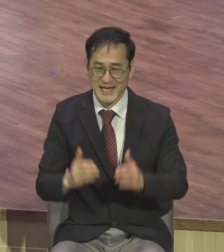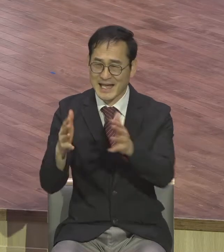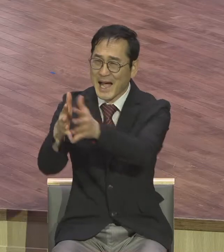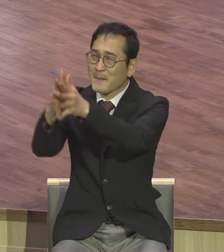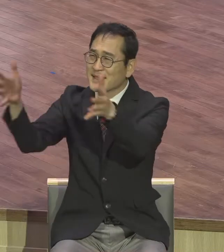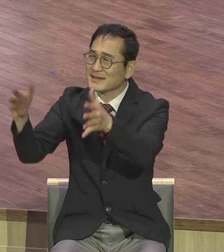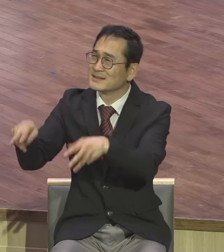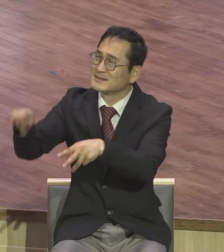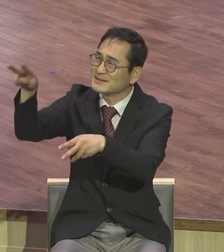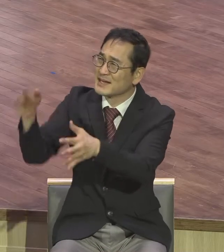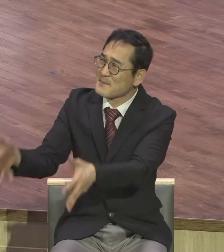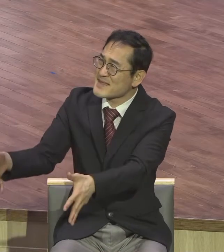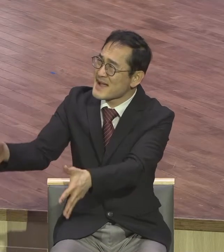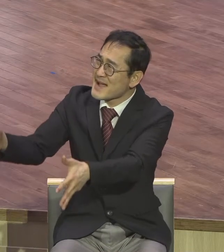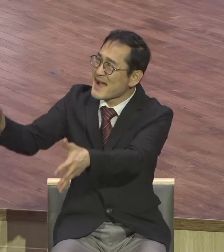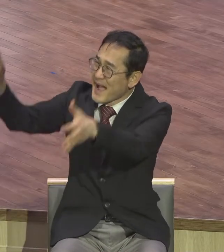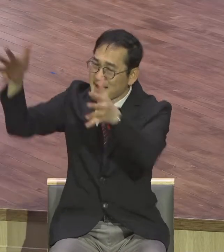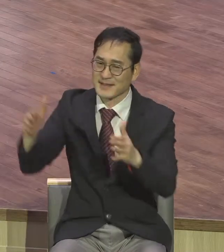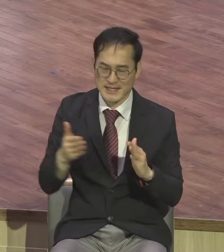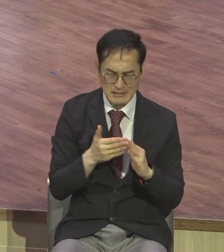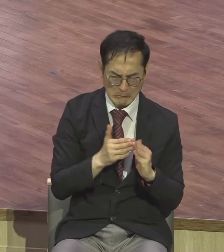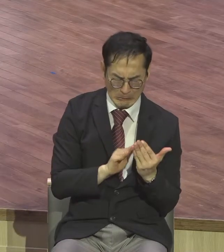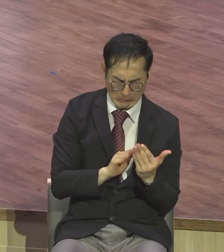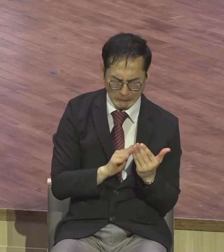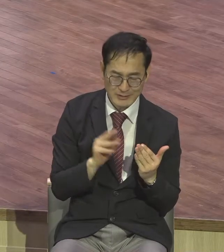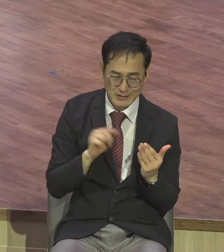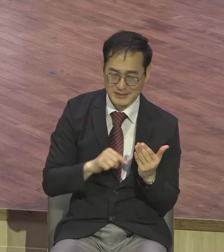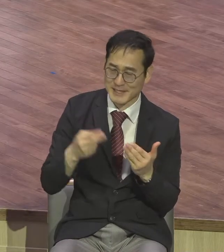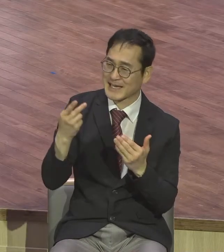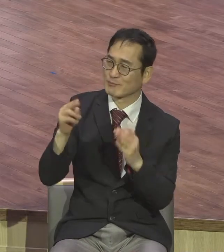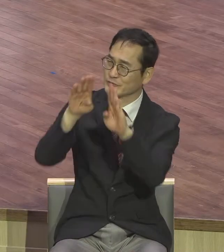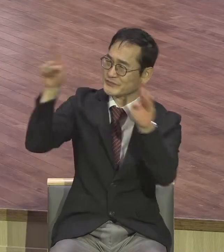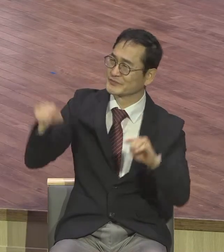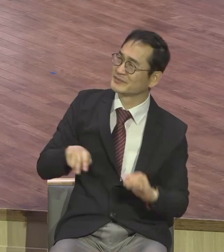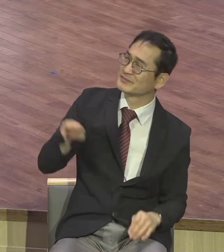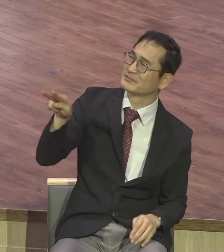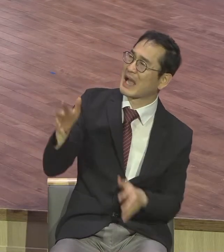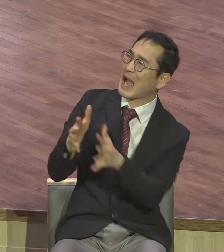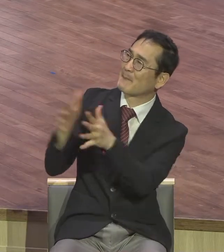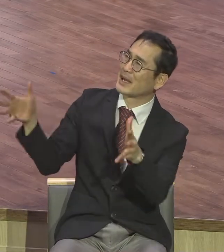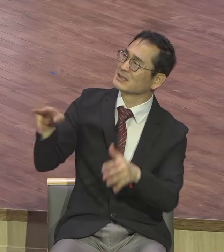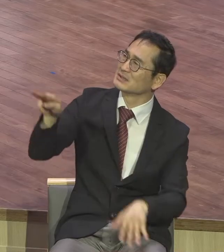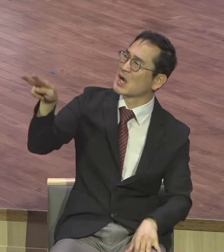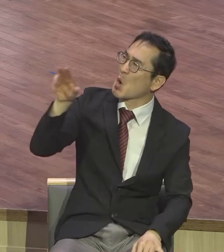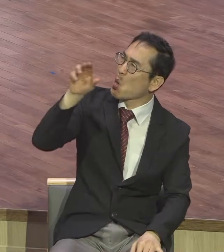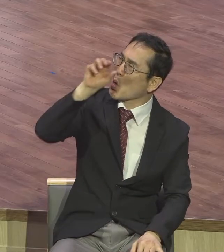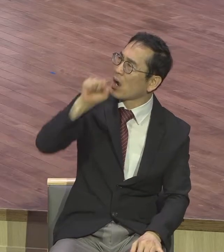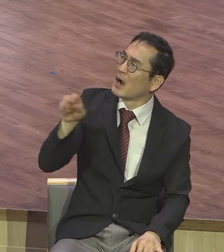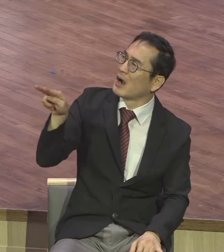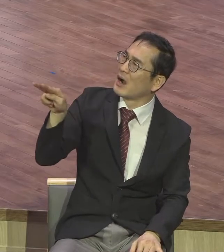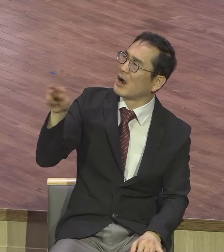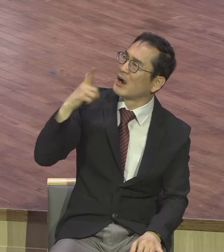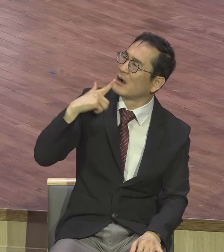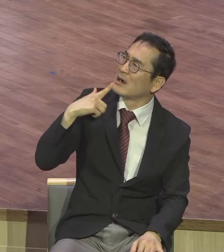여러분요 지옥에서 천국 볼 때 그 평생 영원히